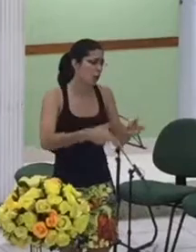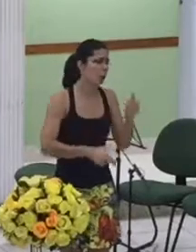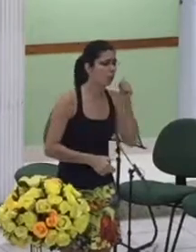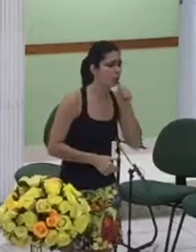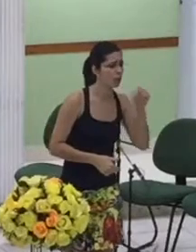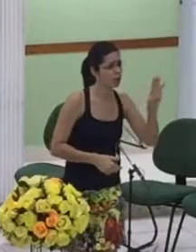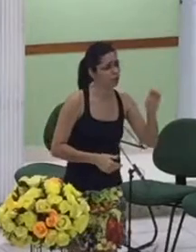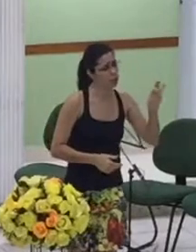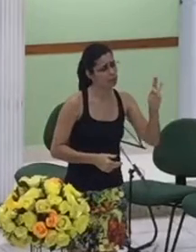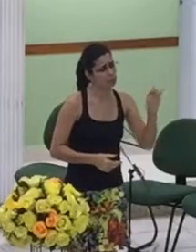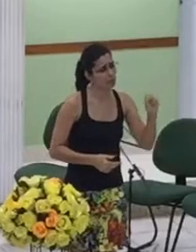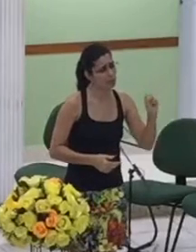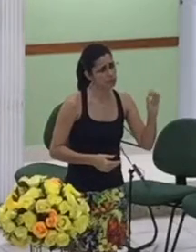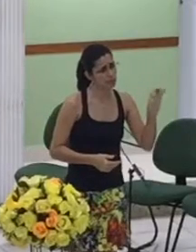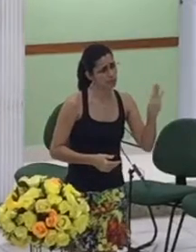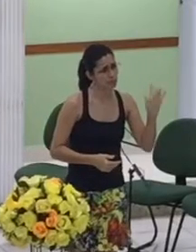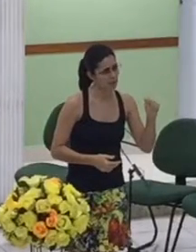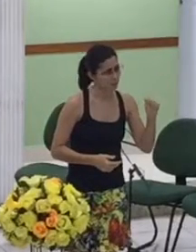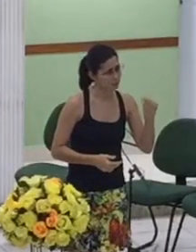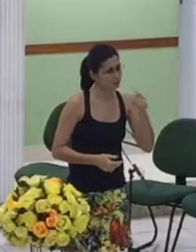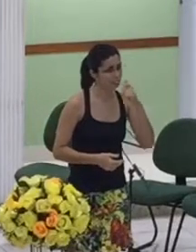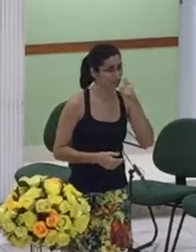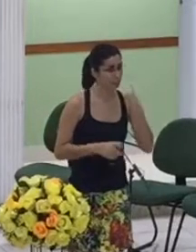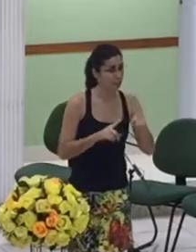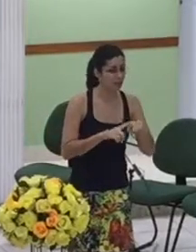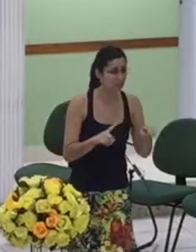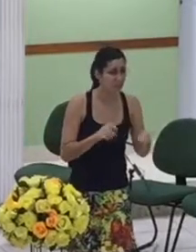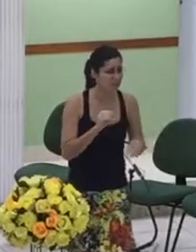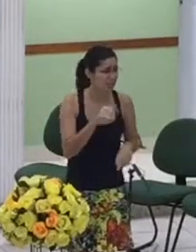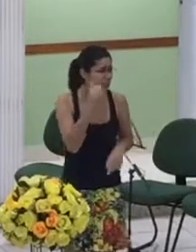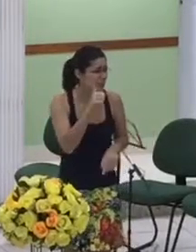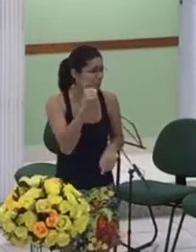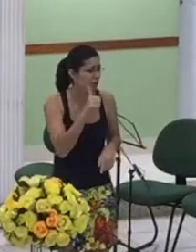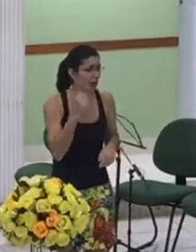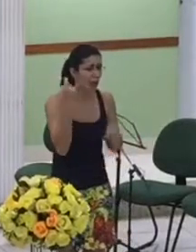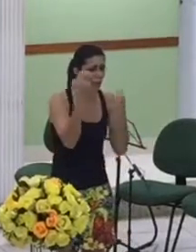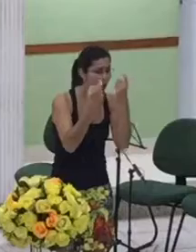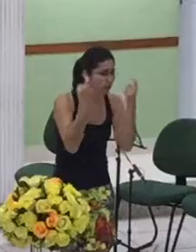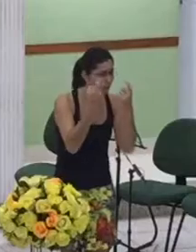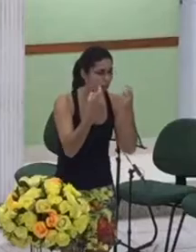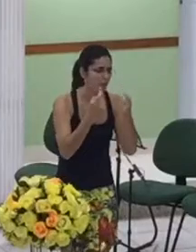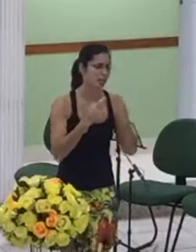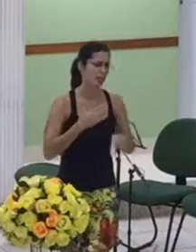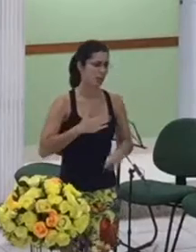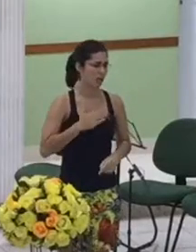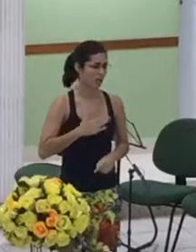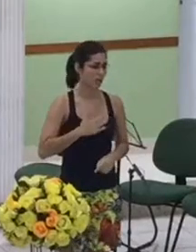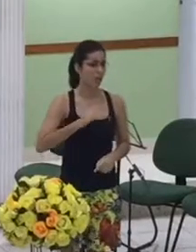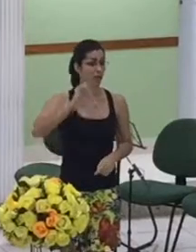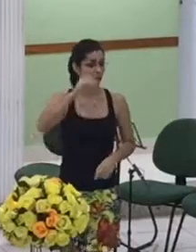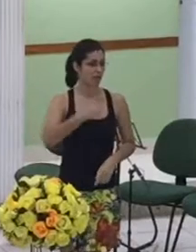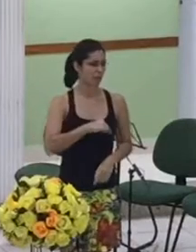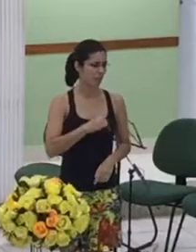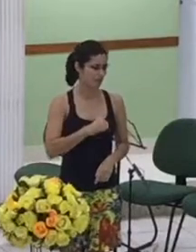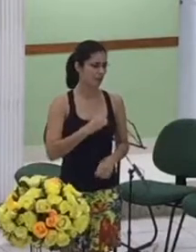mas se isso te atormenta saiba que o senhor terá misericórdia de você e de sua família